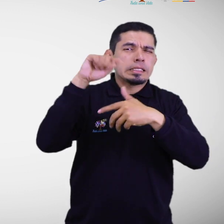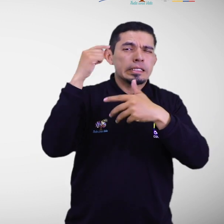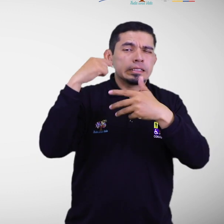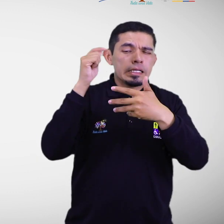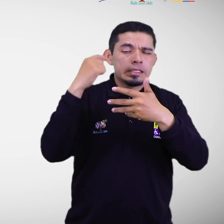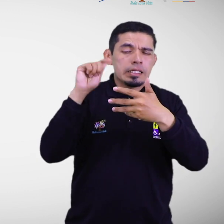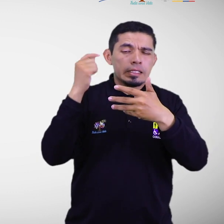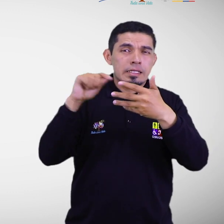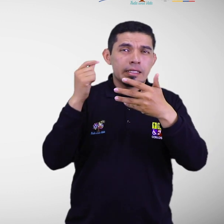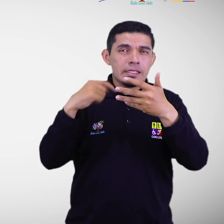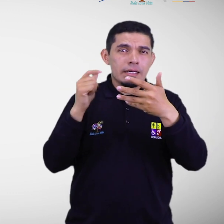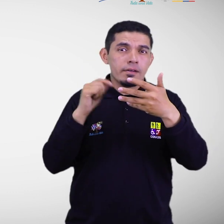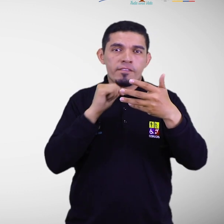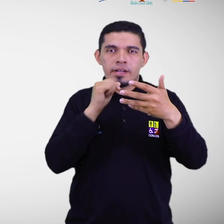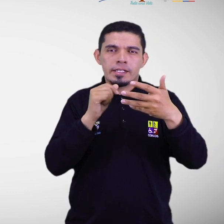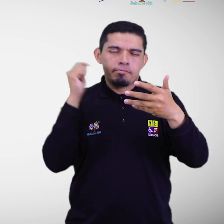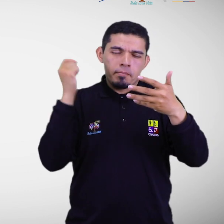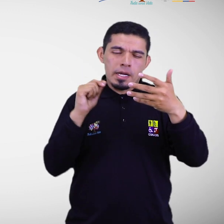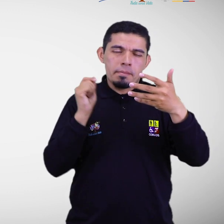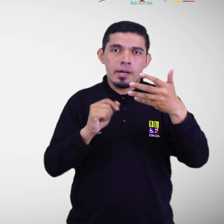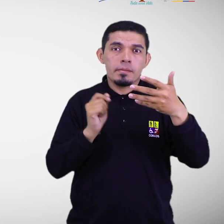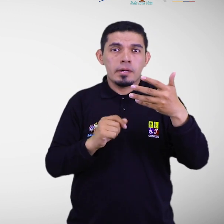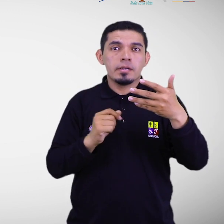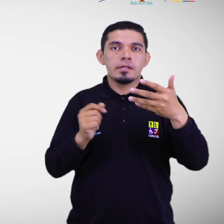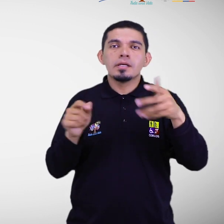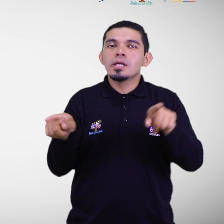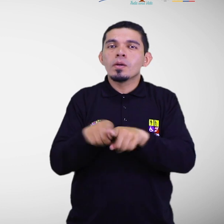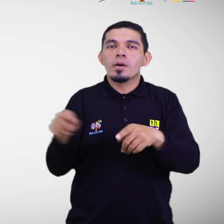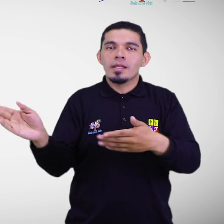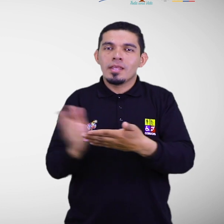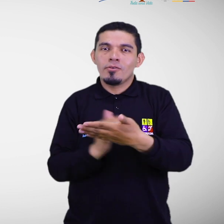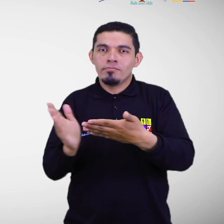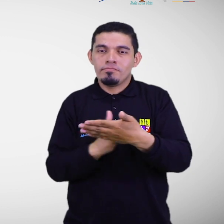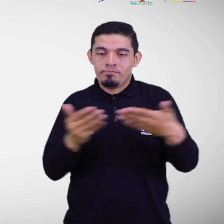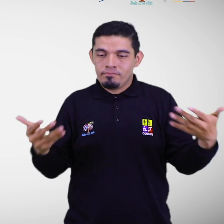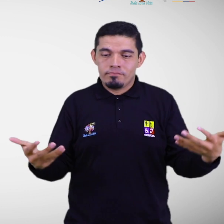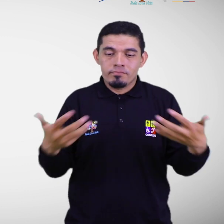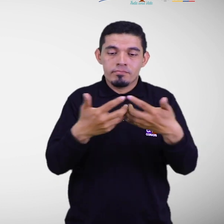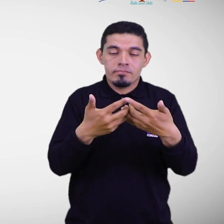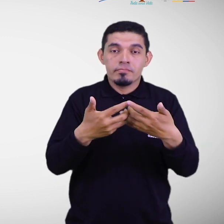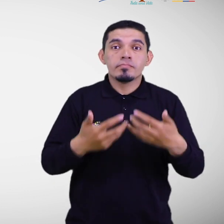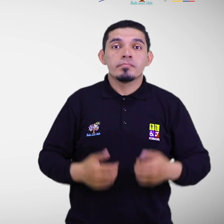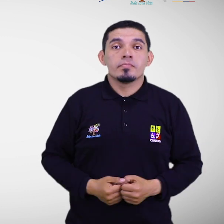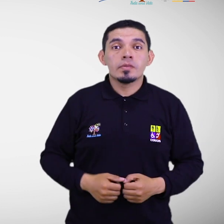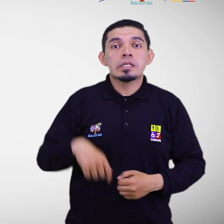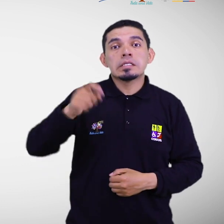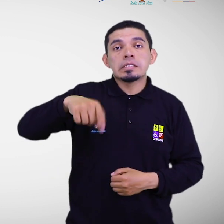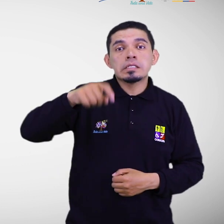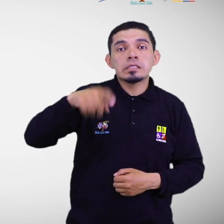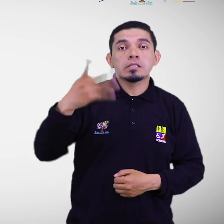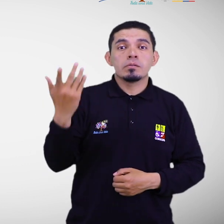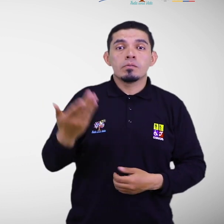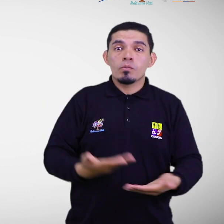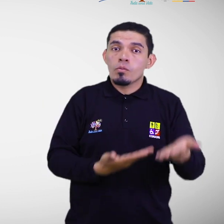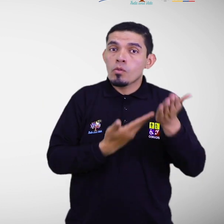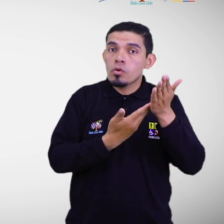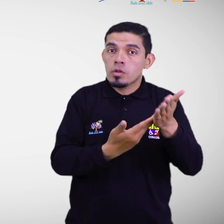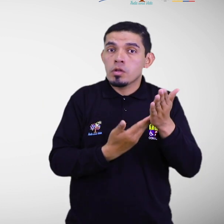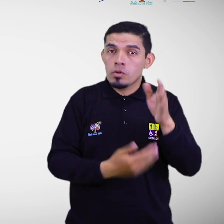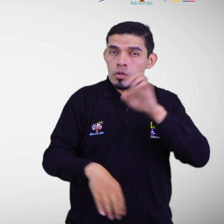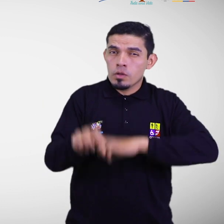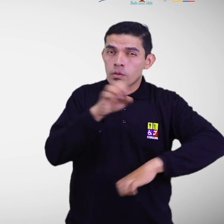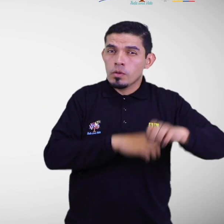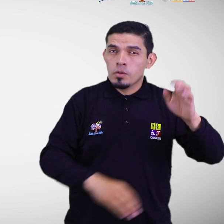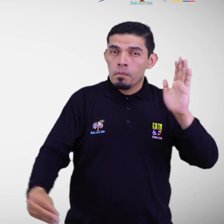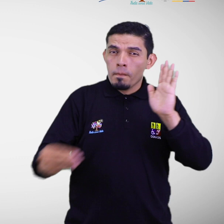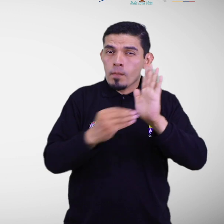establecidos en el guión del ejercicio. Es importante que los formatos de evaluación tengan un espacio específico y